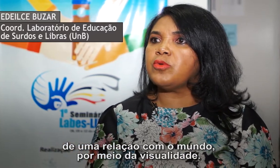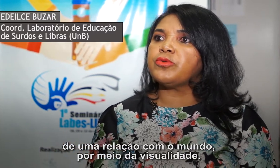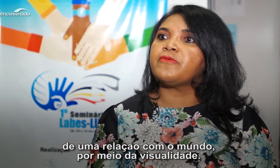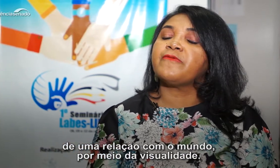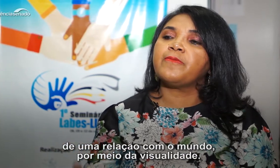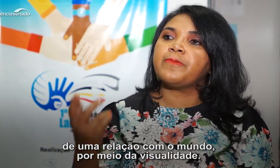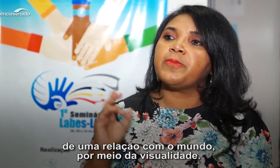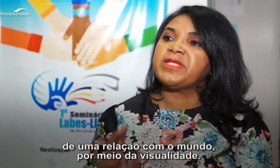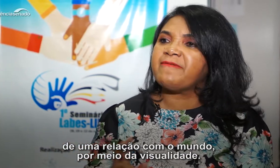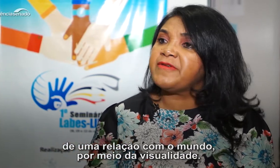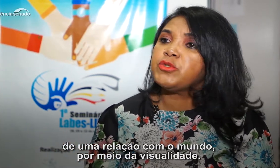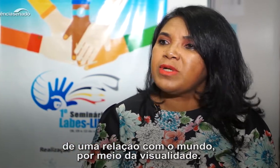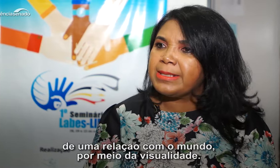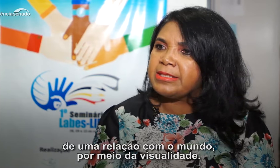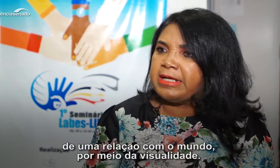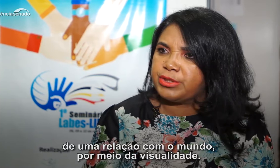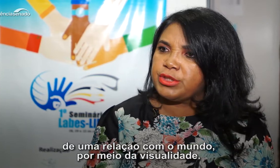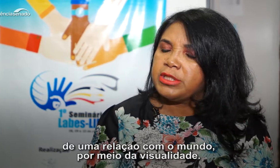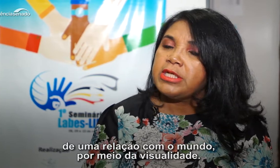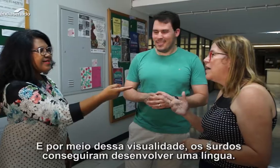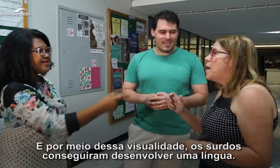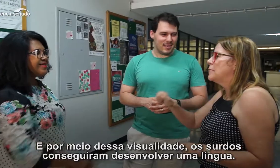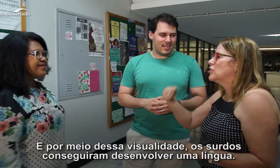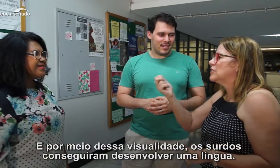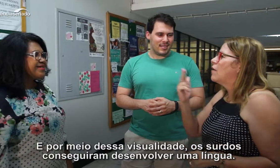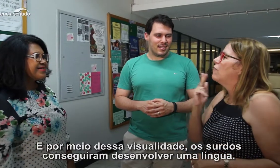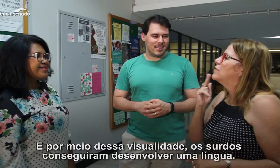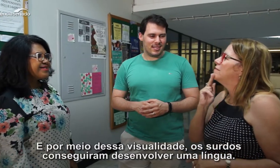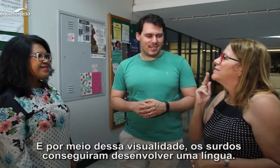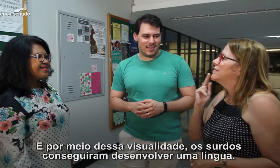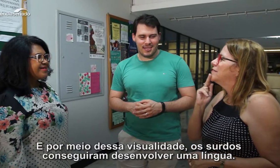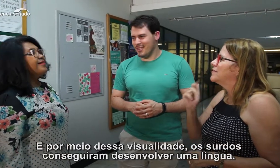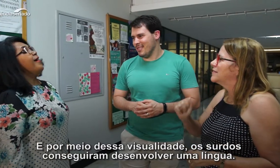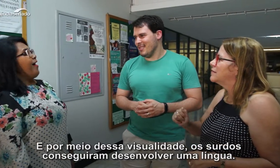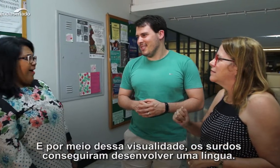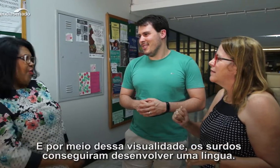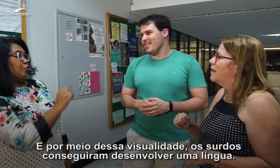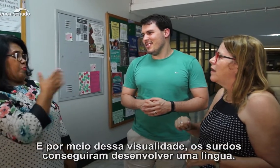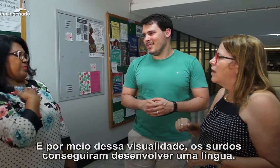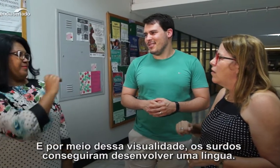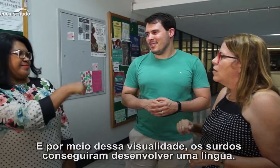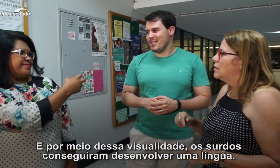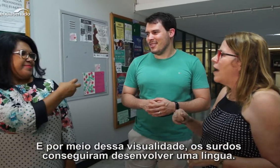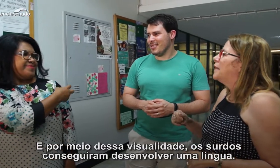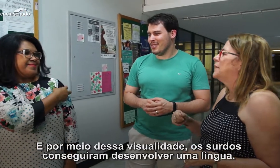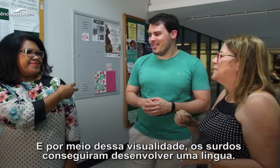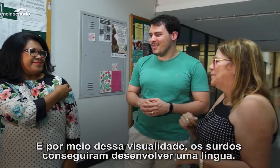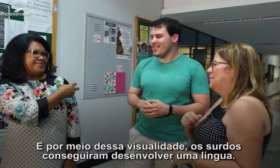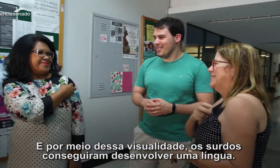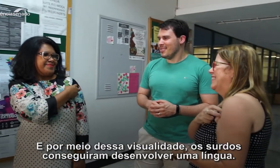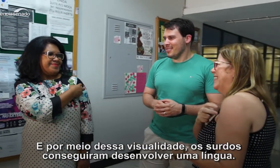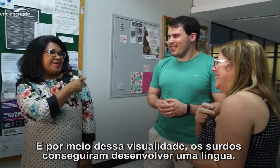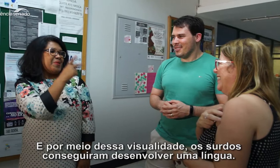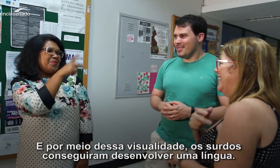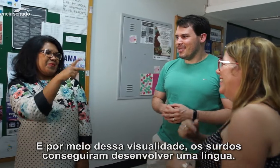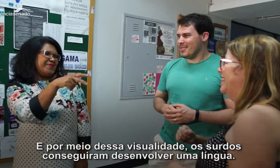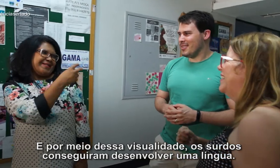o mundo, por meio da visualidade. E, por meio dessa visualidade, os surdos conseguiram desenvolver